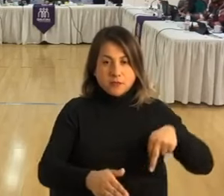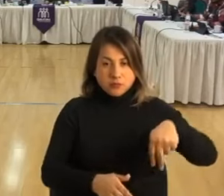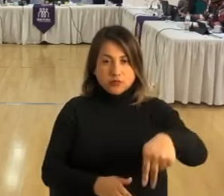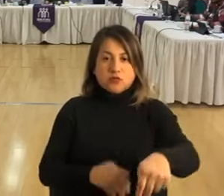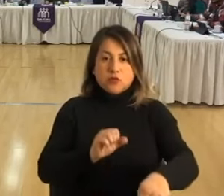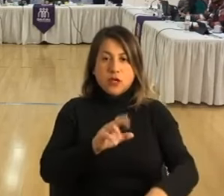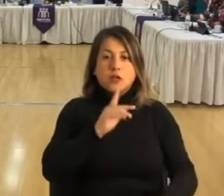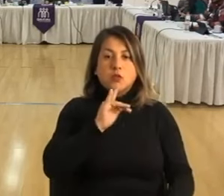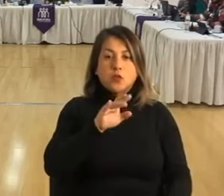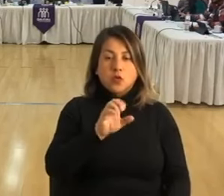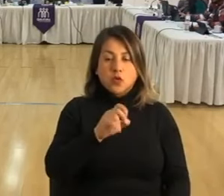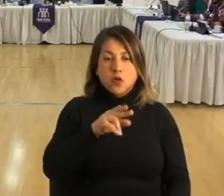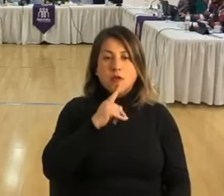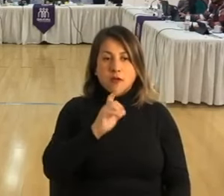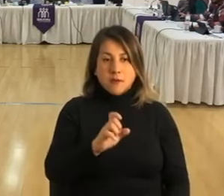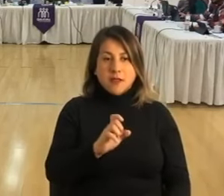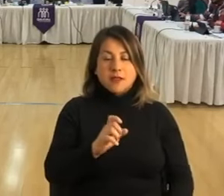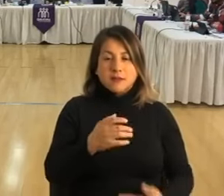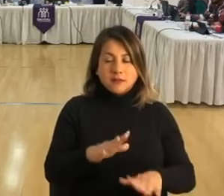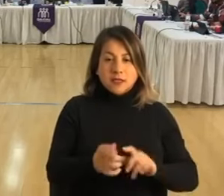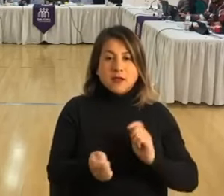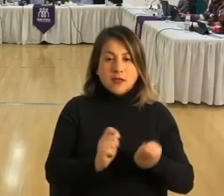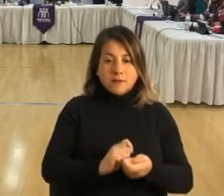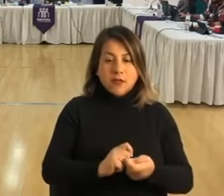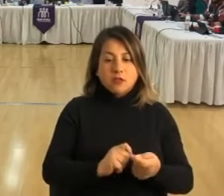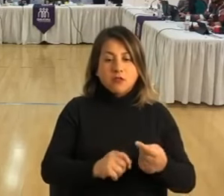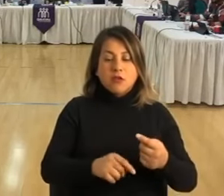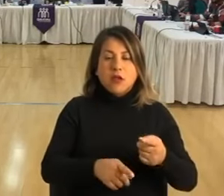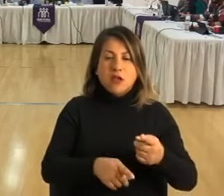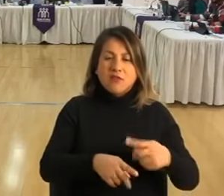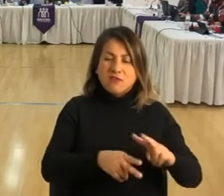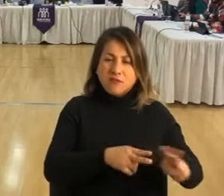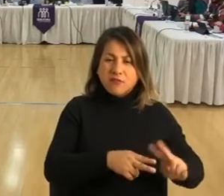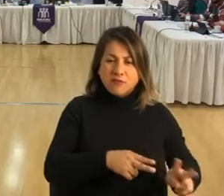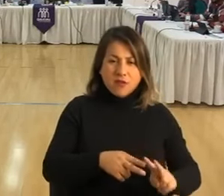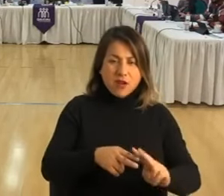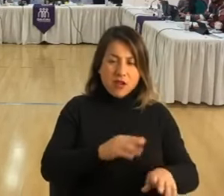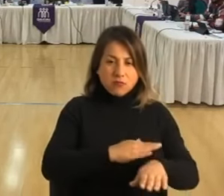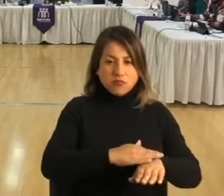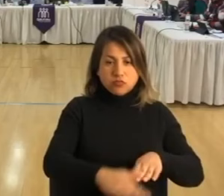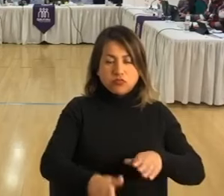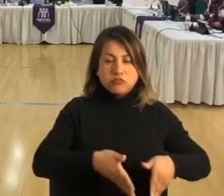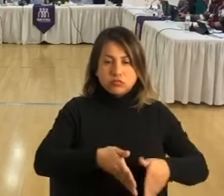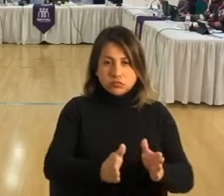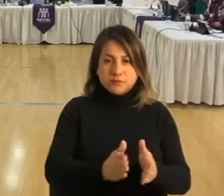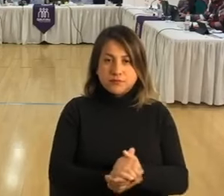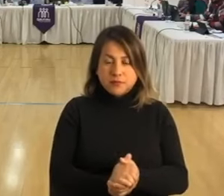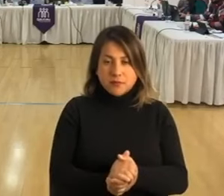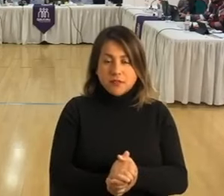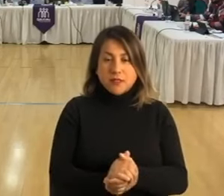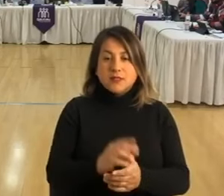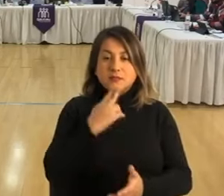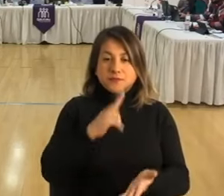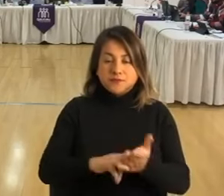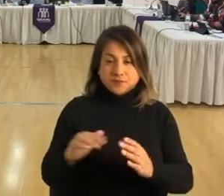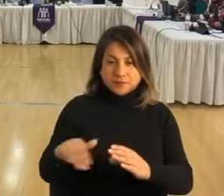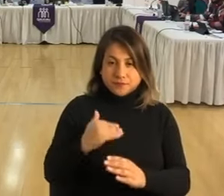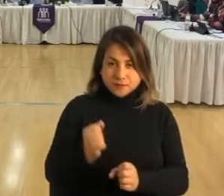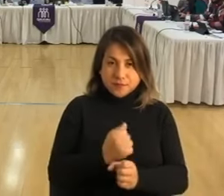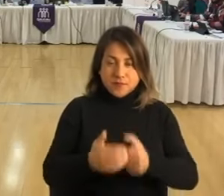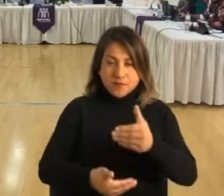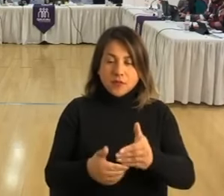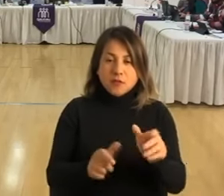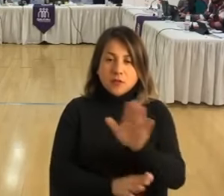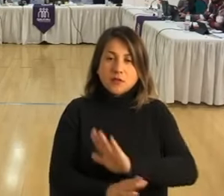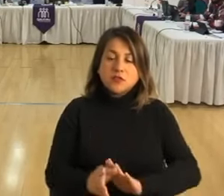Prat, que están consideradas en el plan de reposición y conservación de calzadas y veredas municipales. Un oficio de la dirección de operación y protección